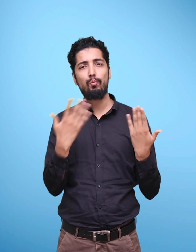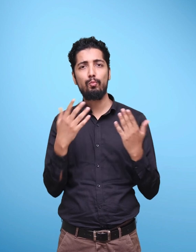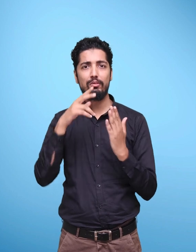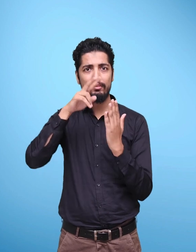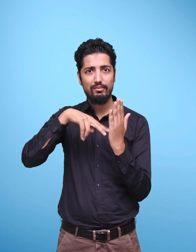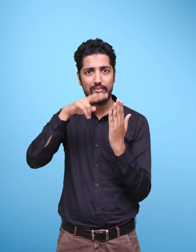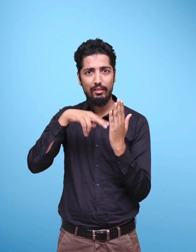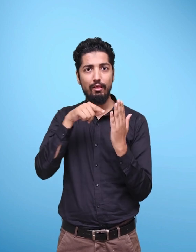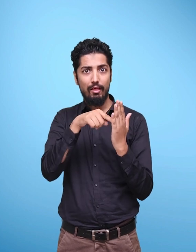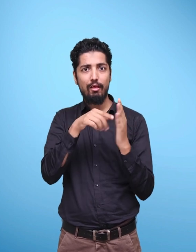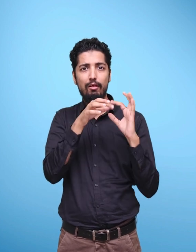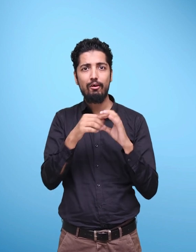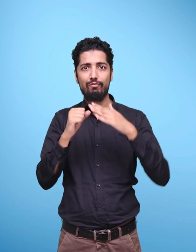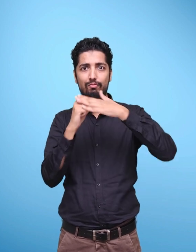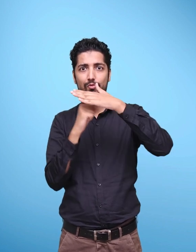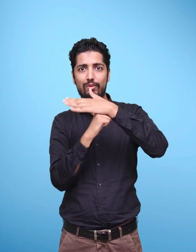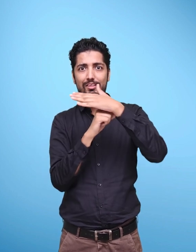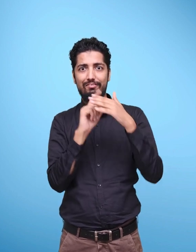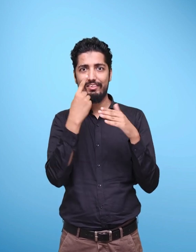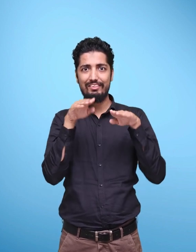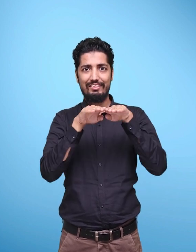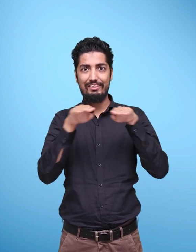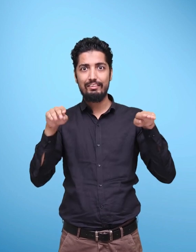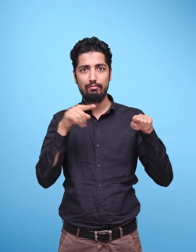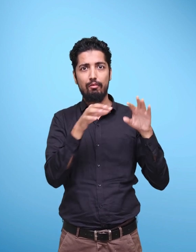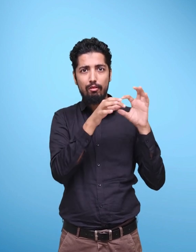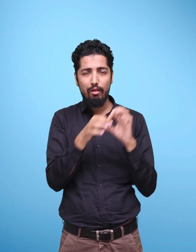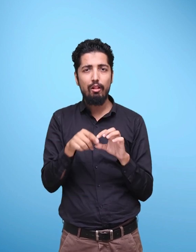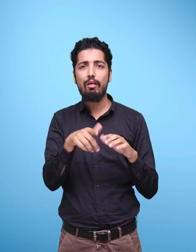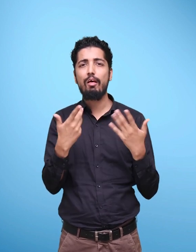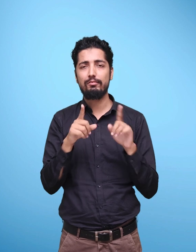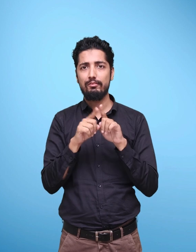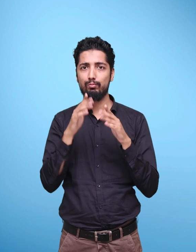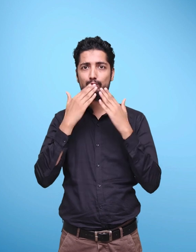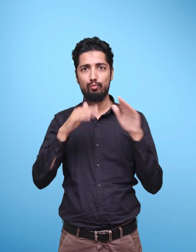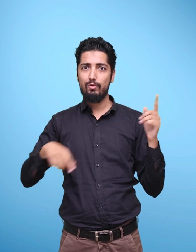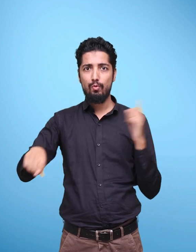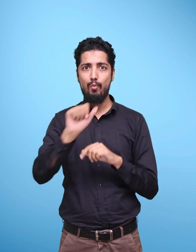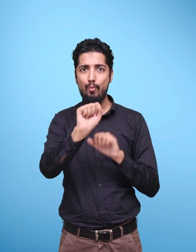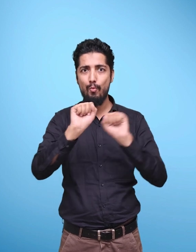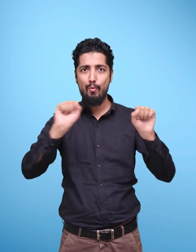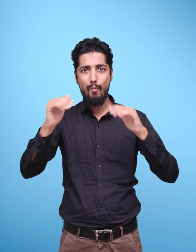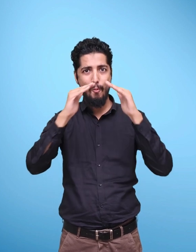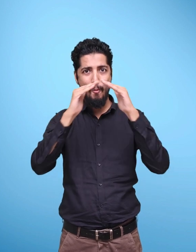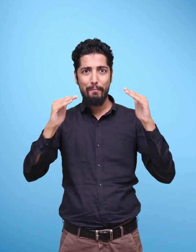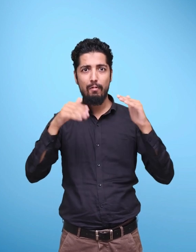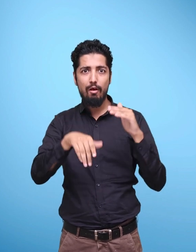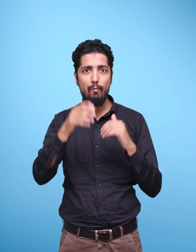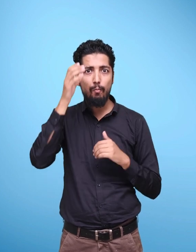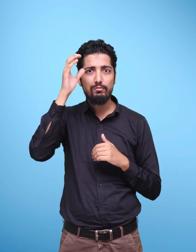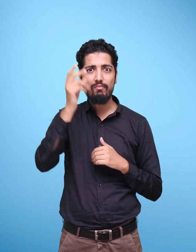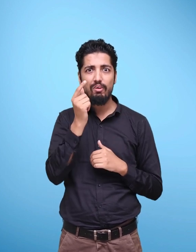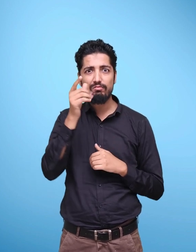and for language education and literacy at the foundational stage, children